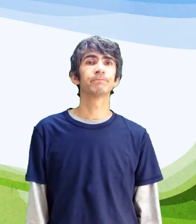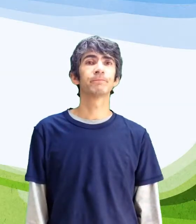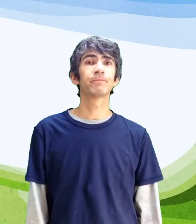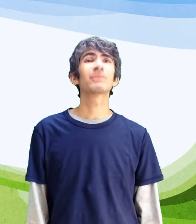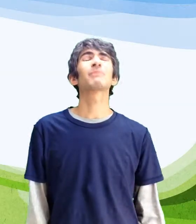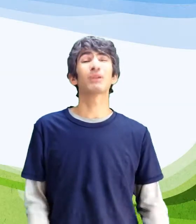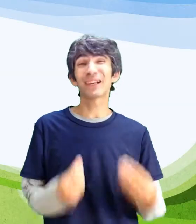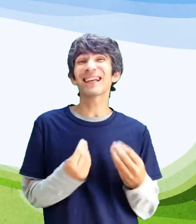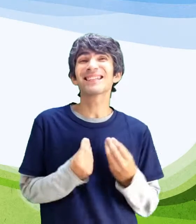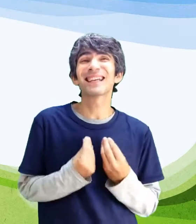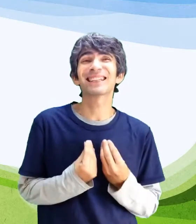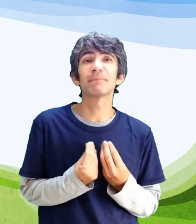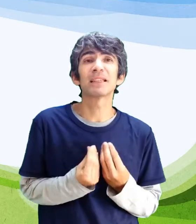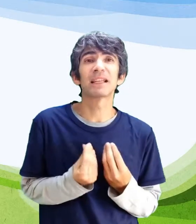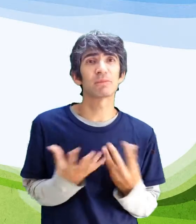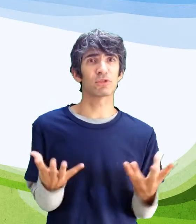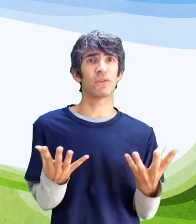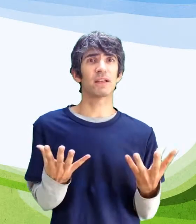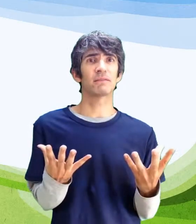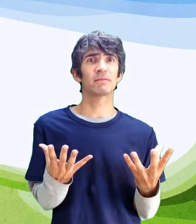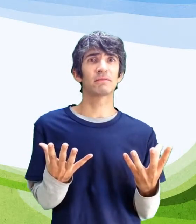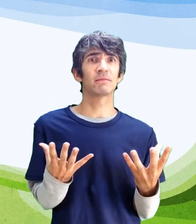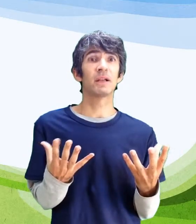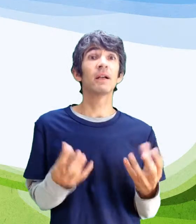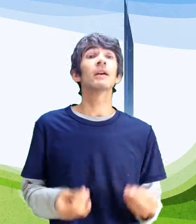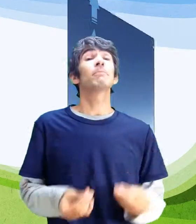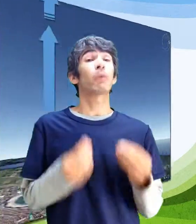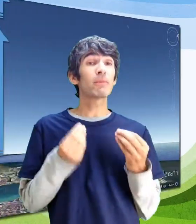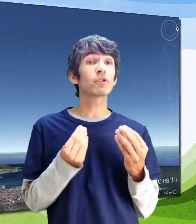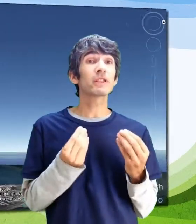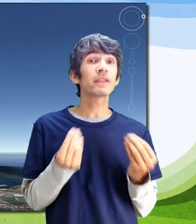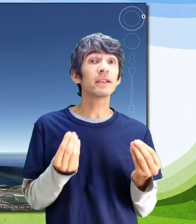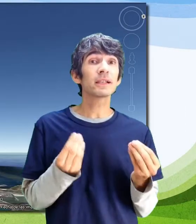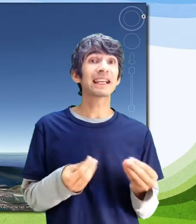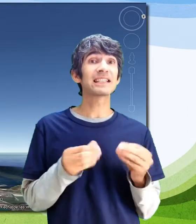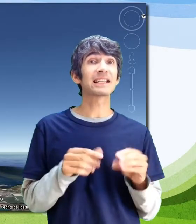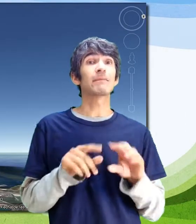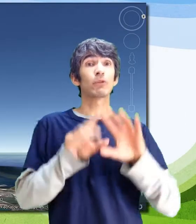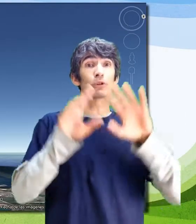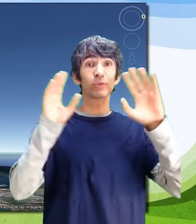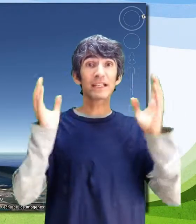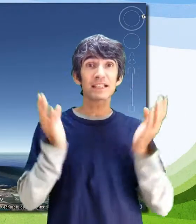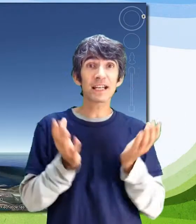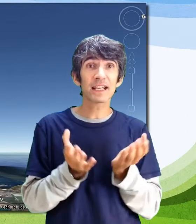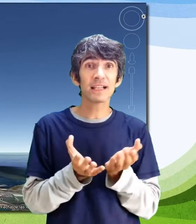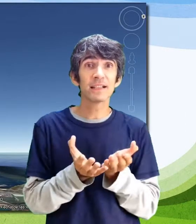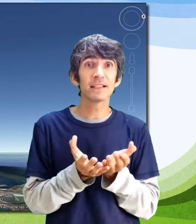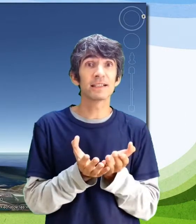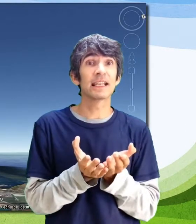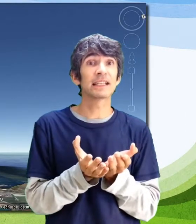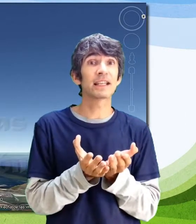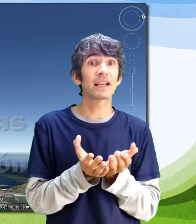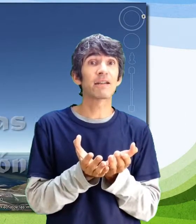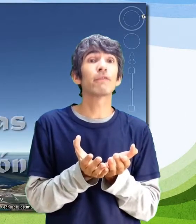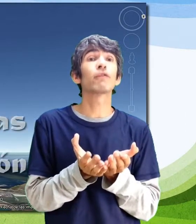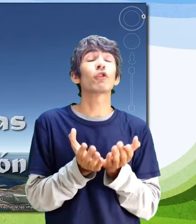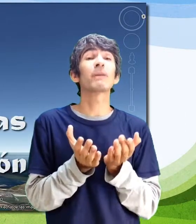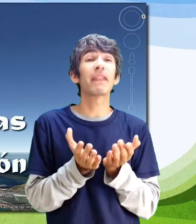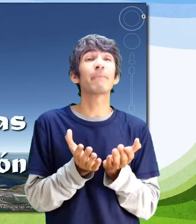¿Pero qué es exactamente la atmósfera? Podemos decir que es la envoltura externa de la Tierra, formada